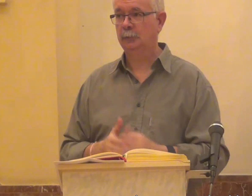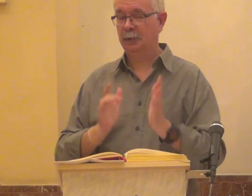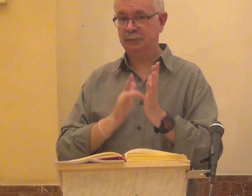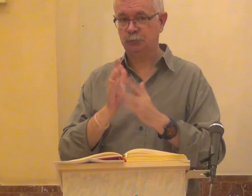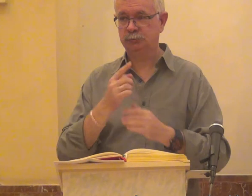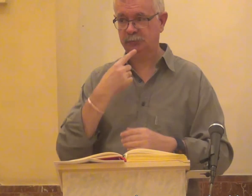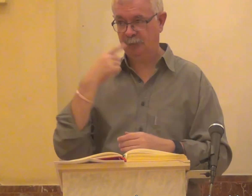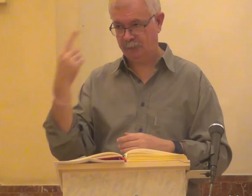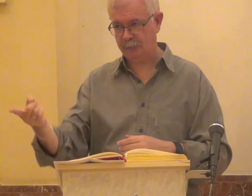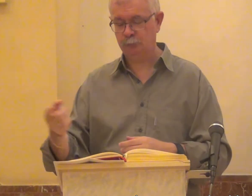Él le dijo